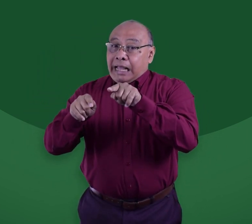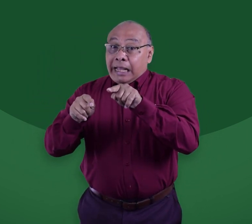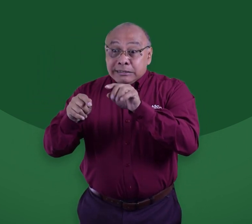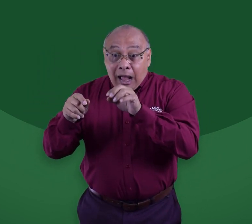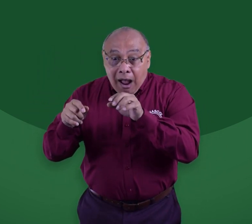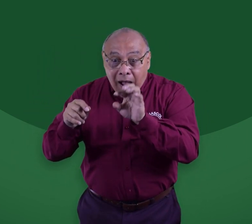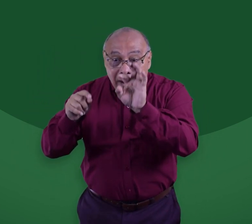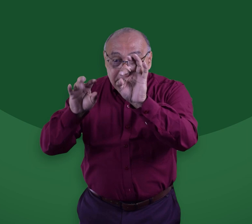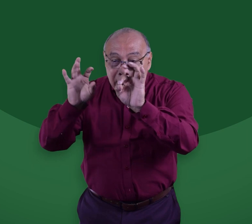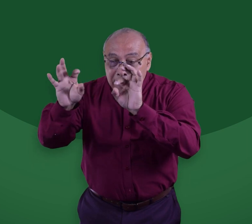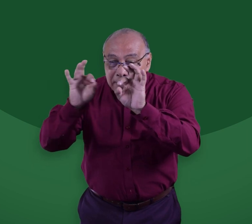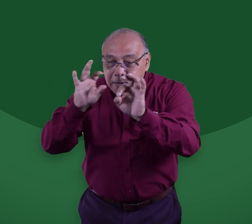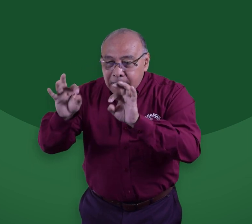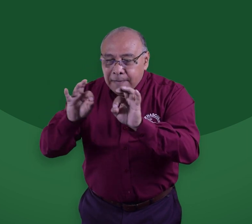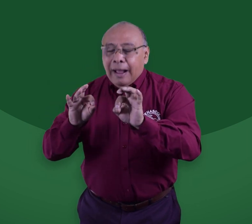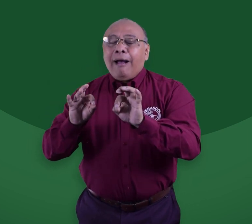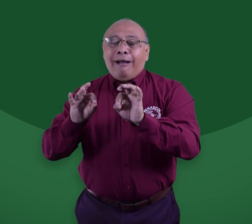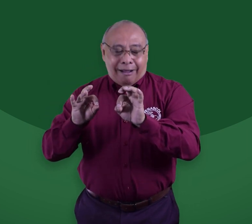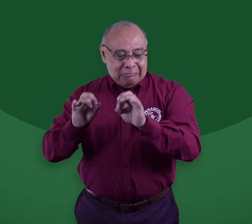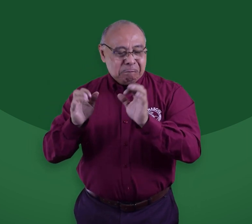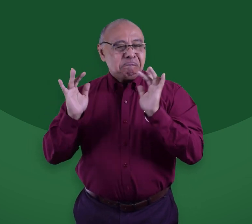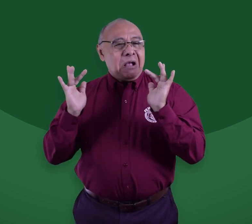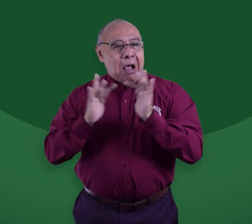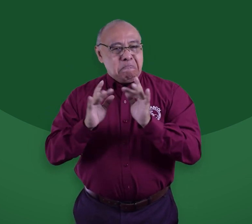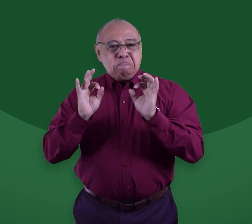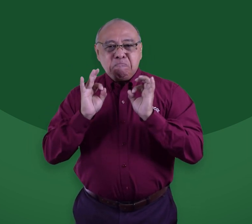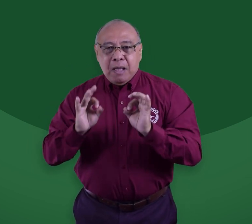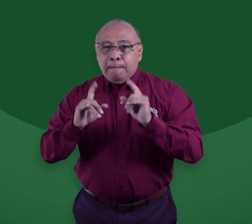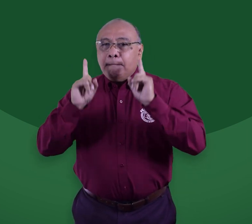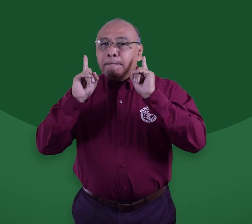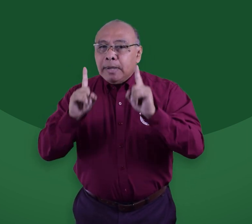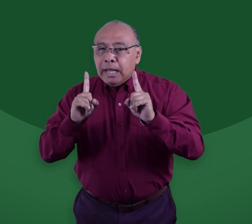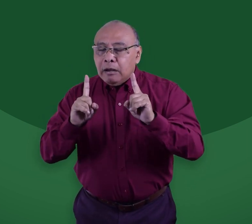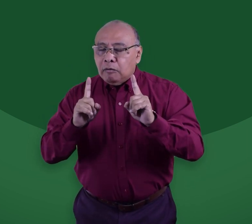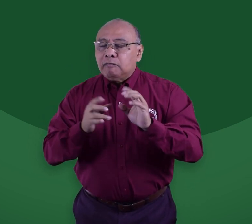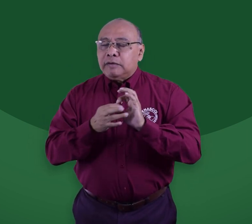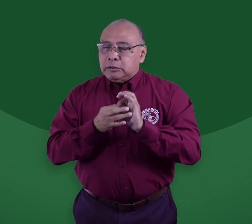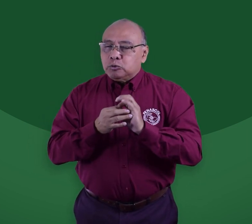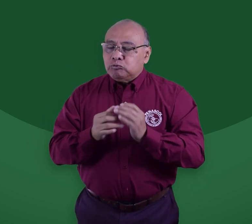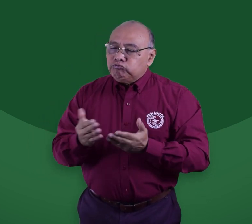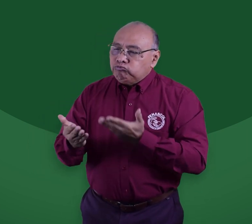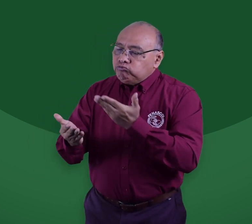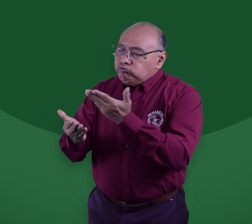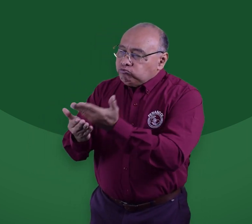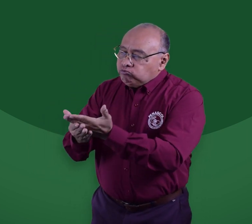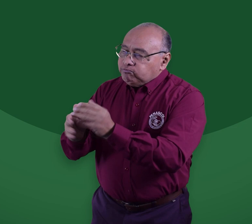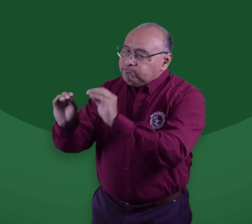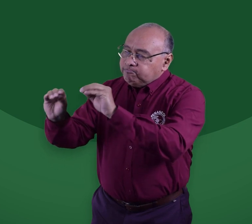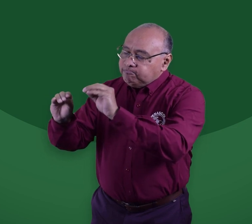se está escogiendo y seleccionando algunos puntos en los que FENASCOL ha realizado una propuesta.